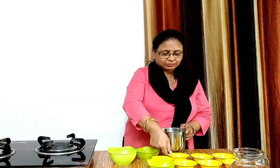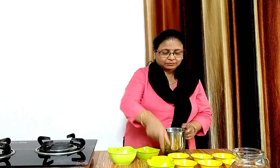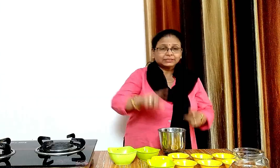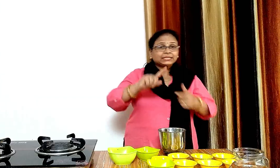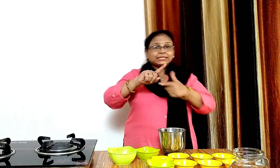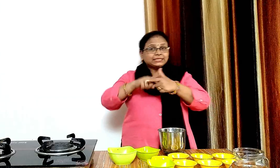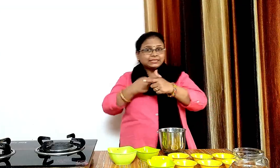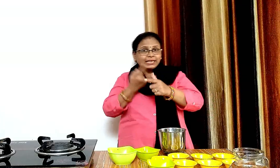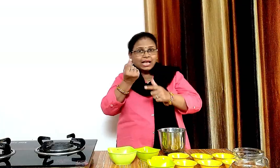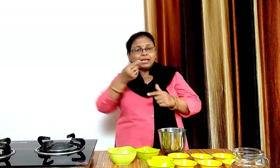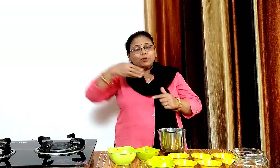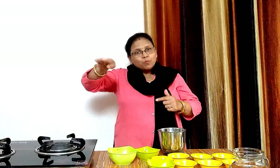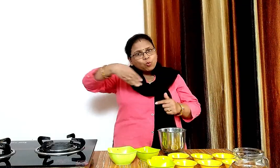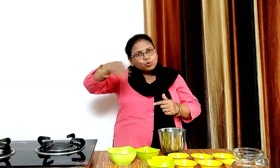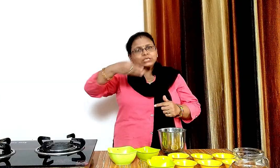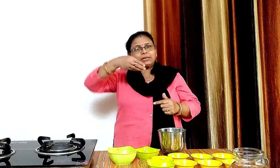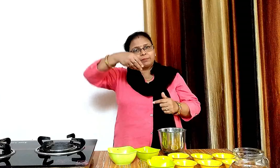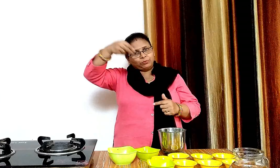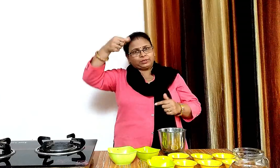एक चमच भुना हुआ जीरा पावडर